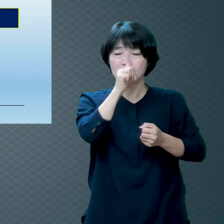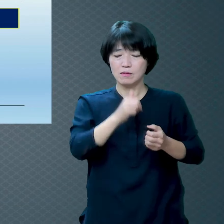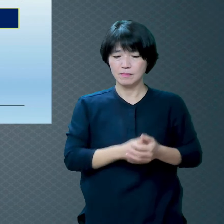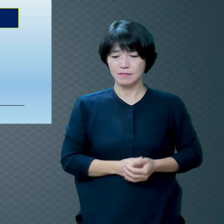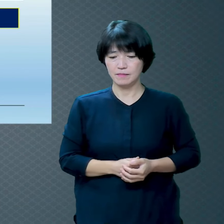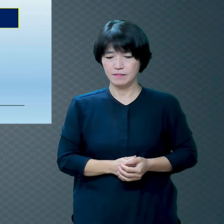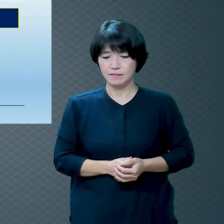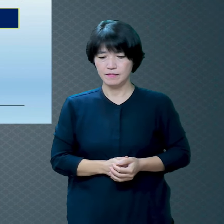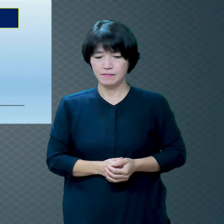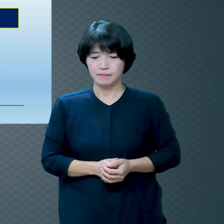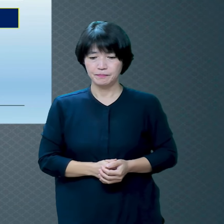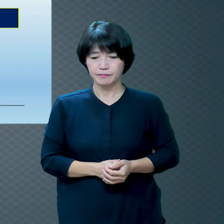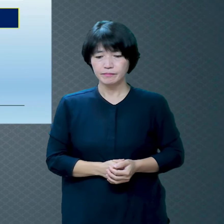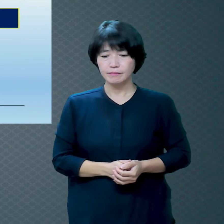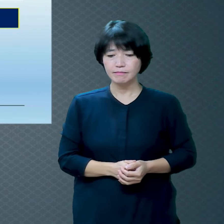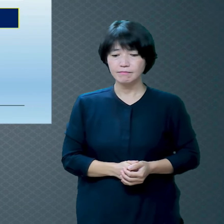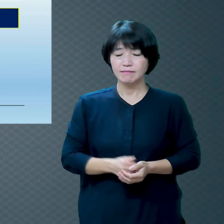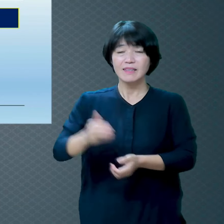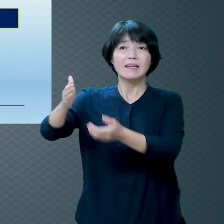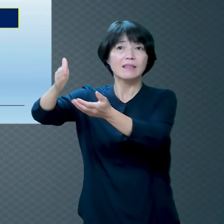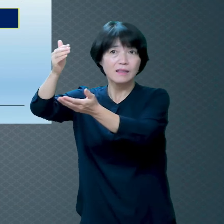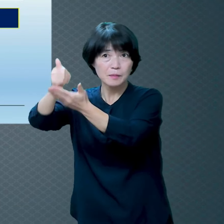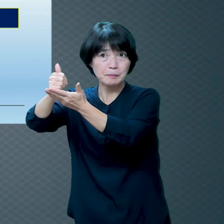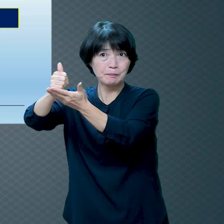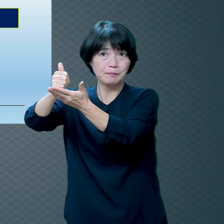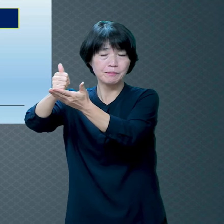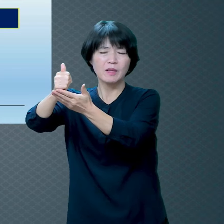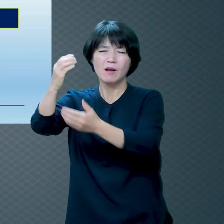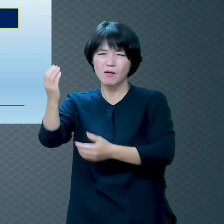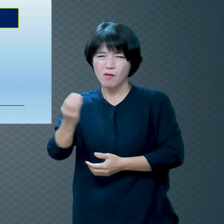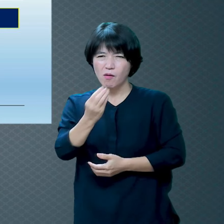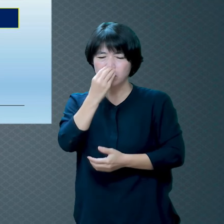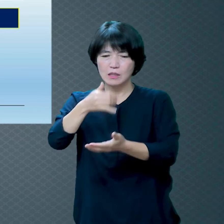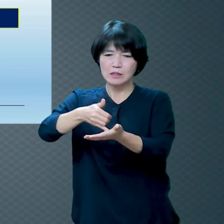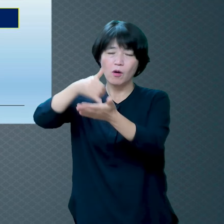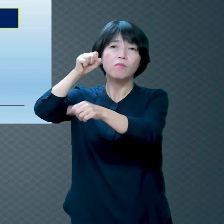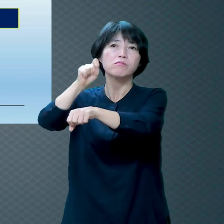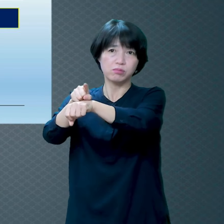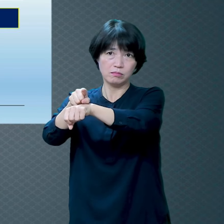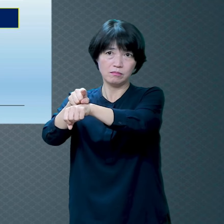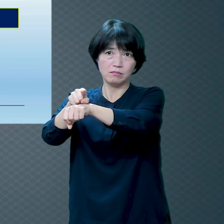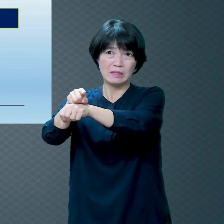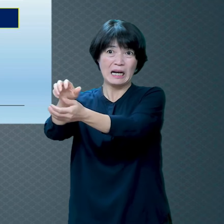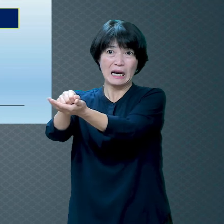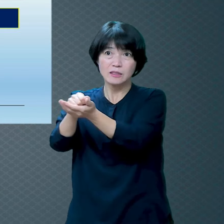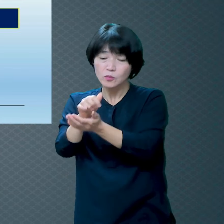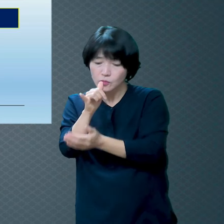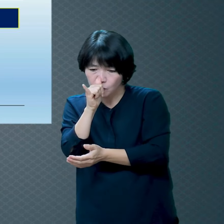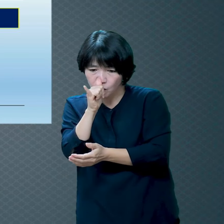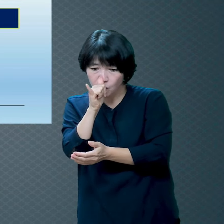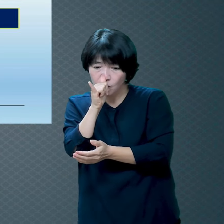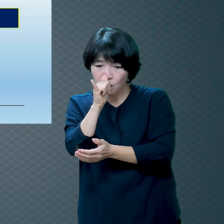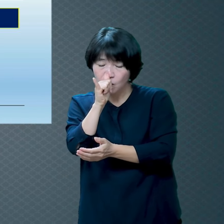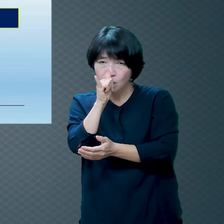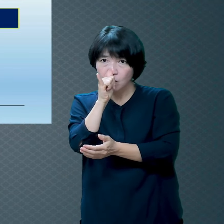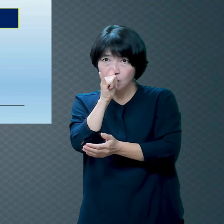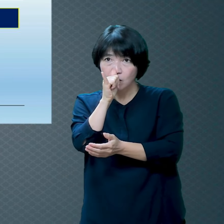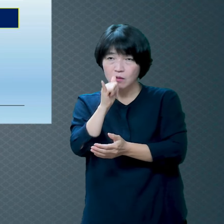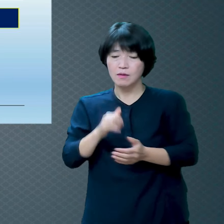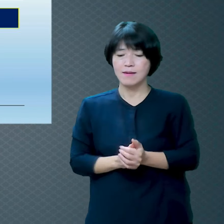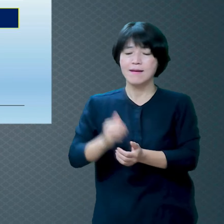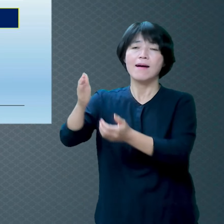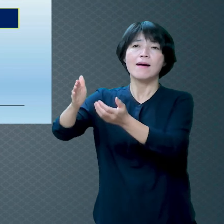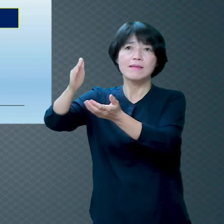거룩한 성품을 갖고 계신데 생각과 길이 달라요 우리 왜 흔히 천지